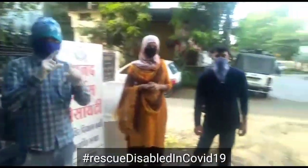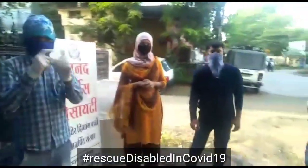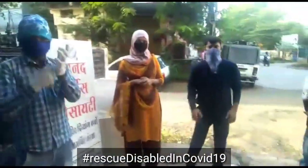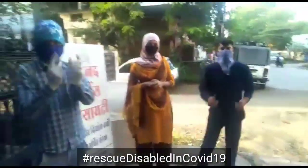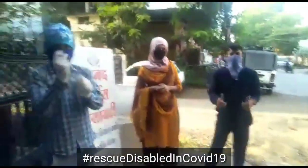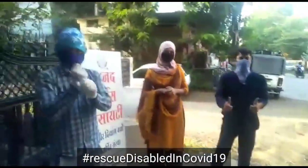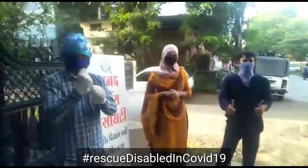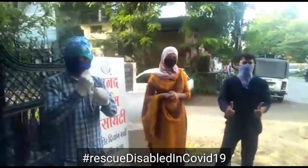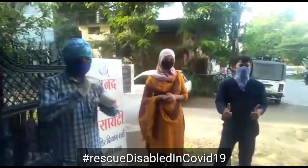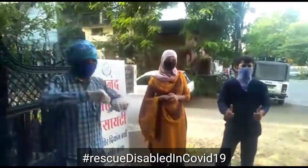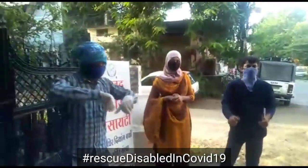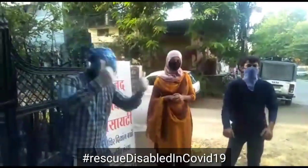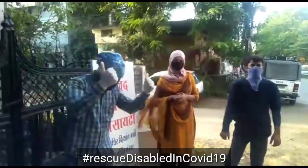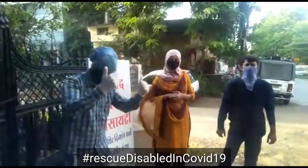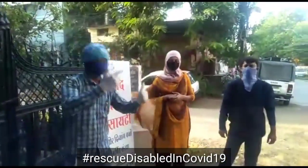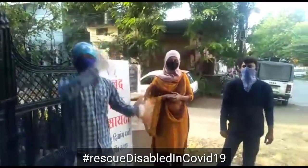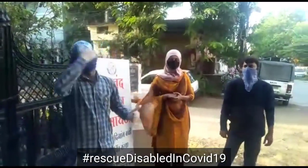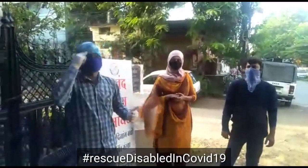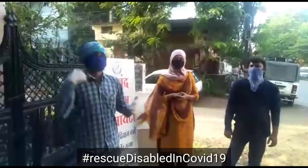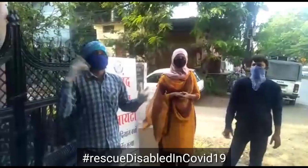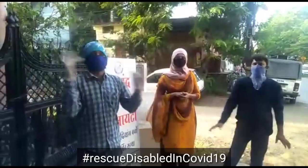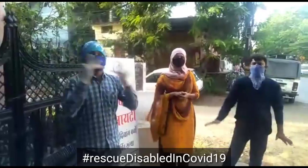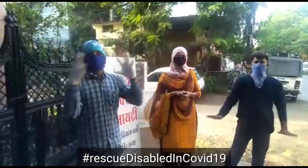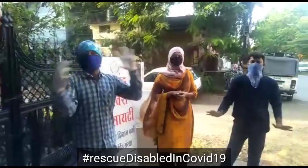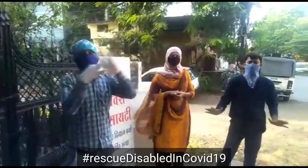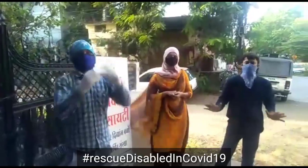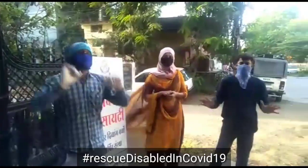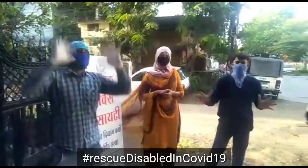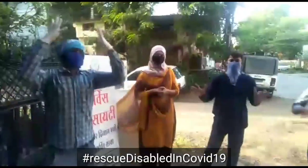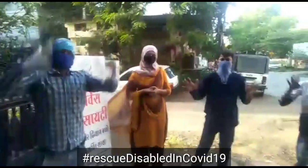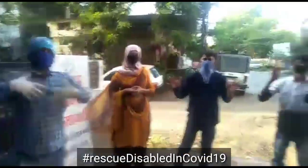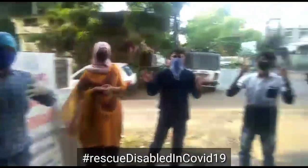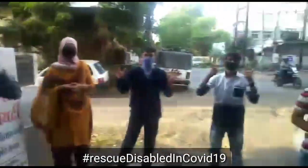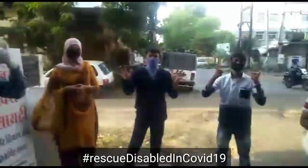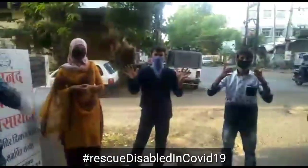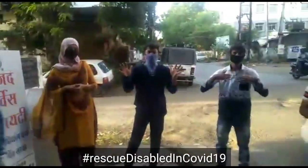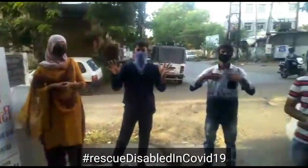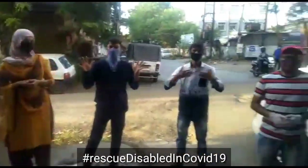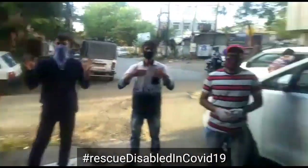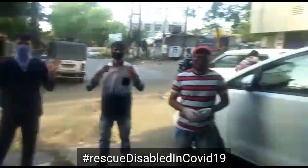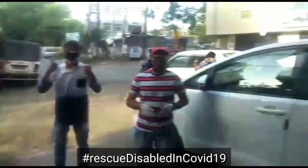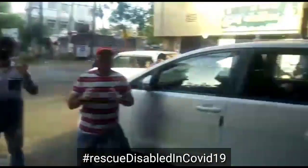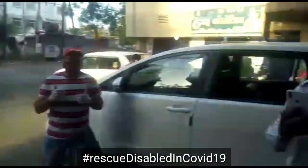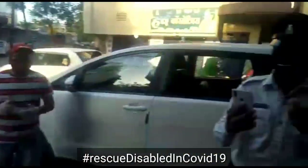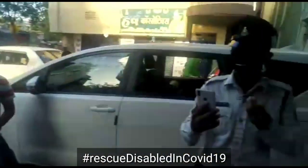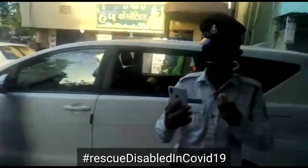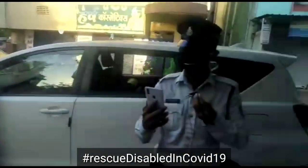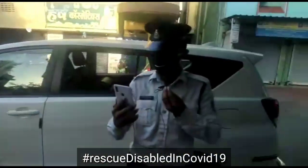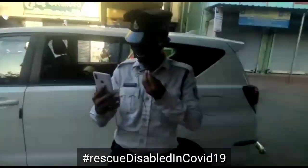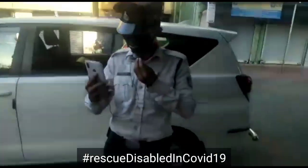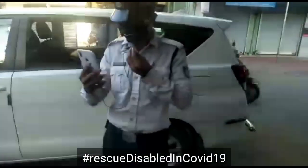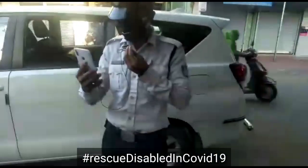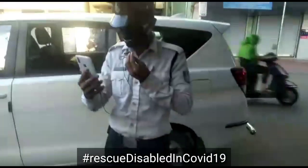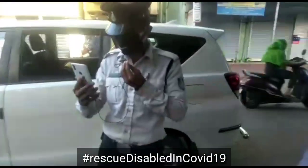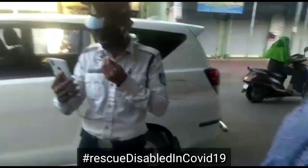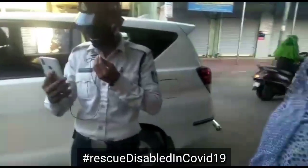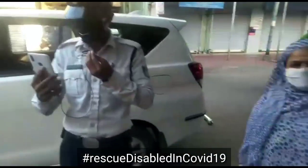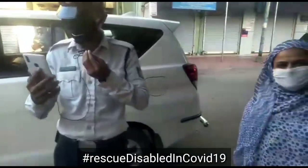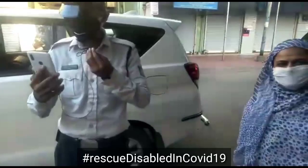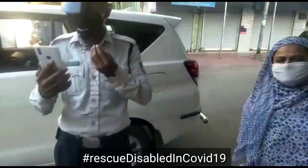पहुंचा है और आप सभी का बहुतों धनिवाद जो